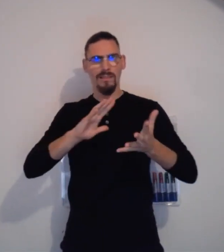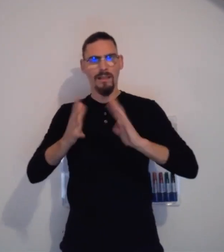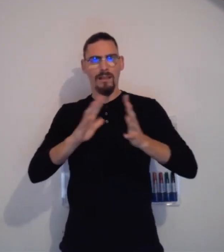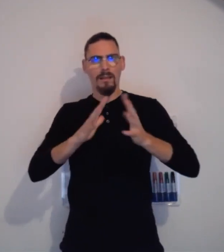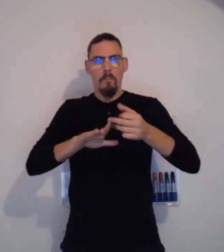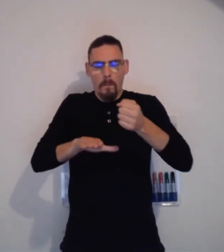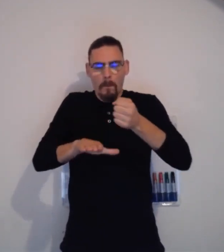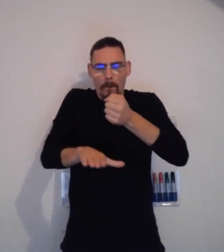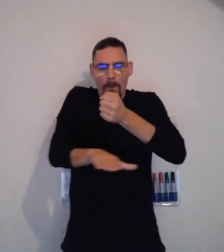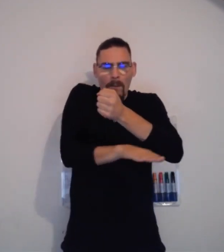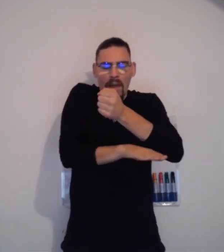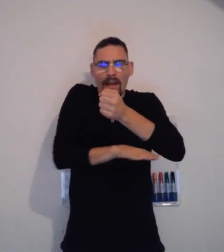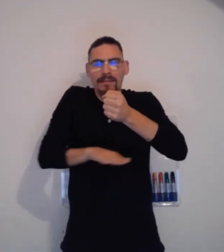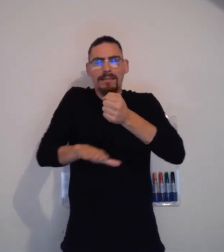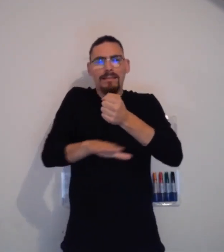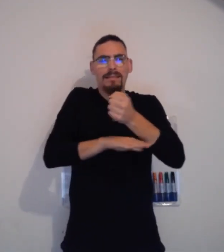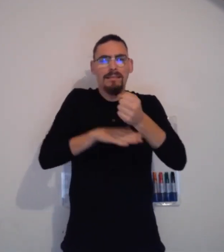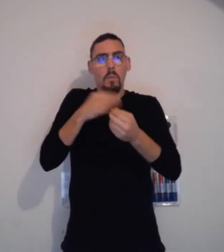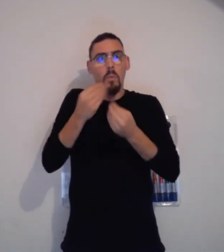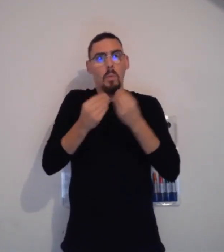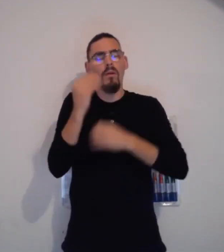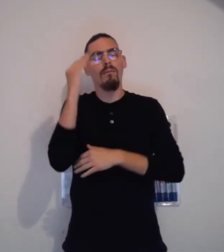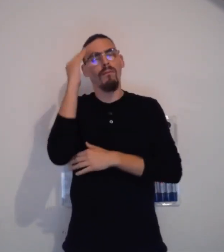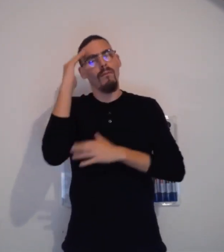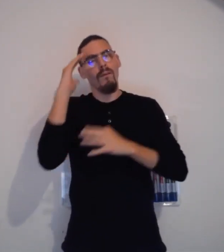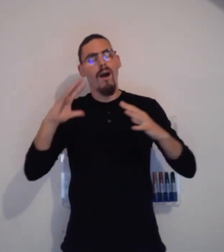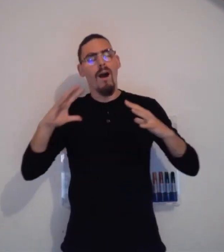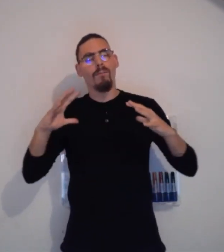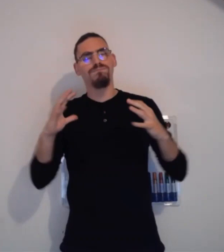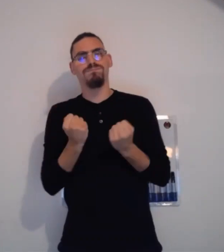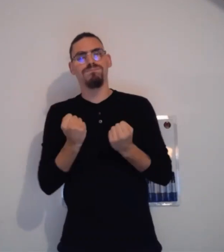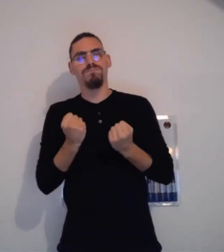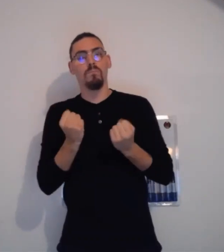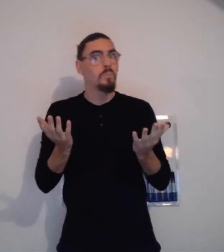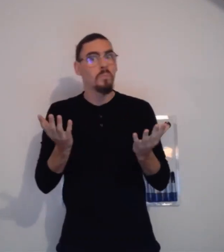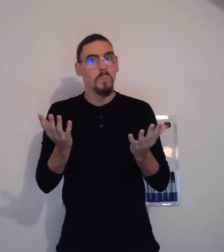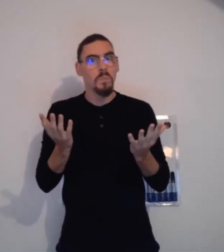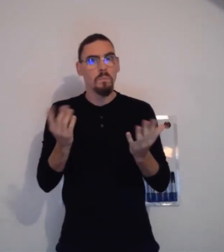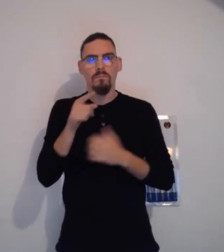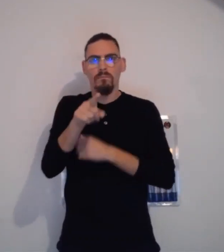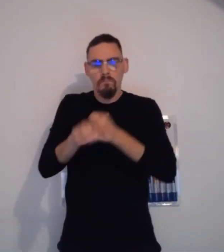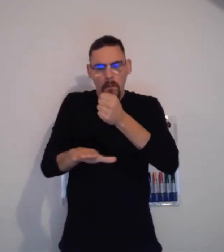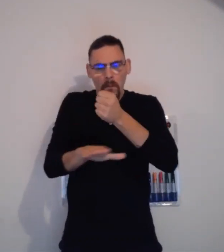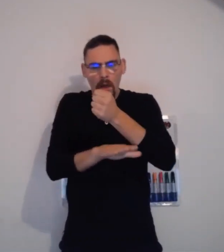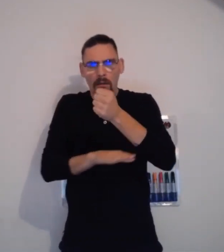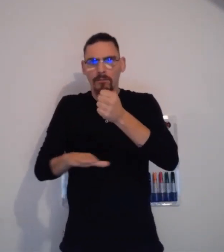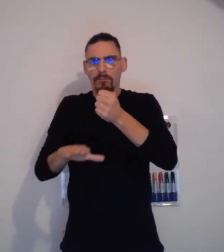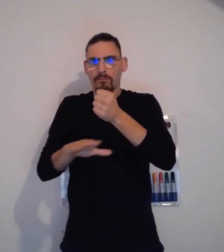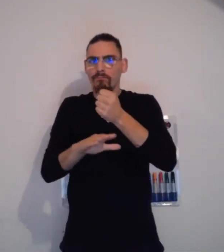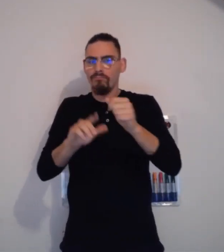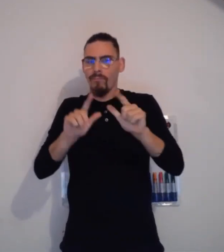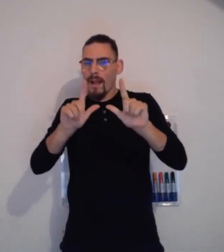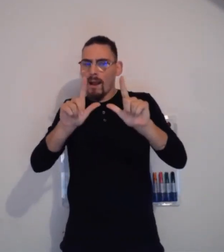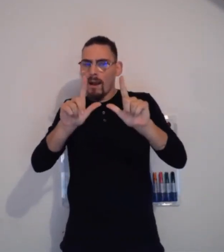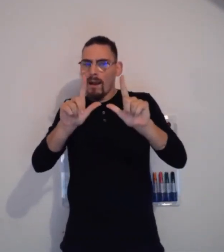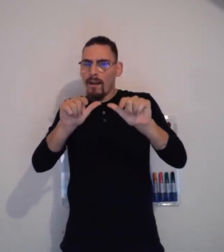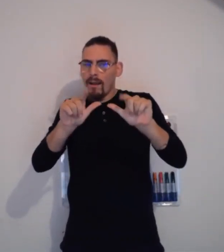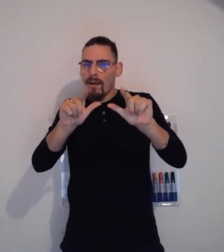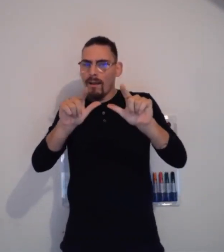particulier. Dans la langue des signes, parfois, il est possible que certains ont une base